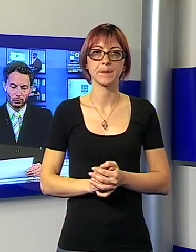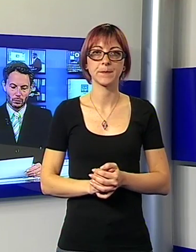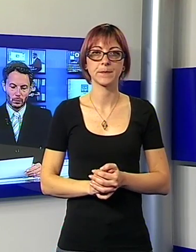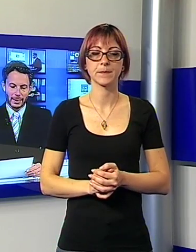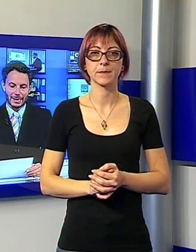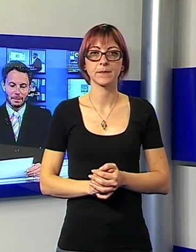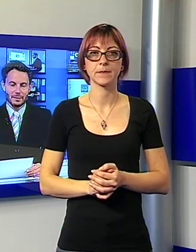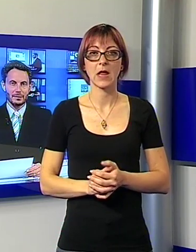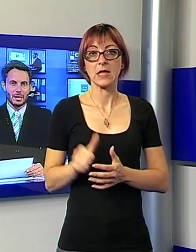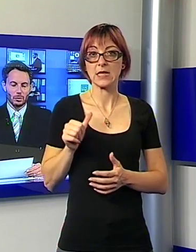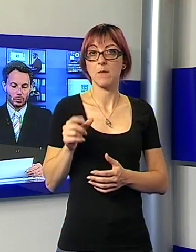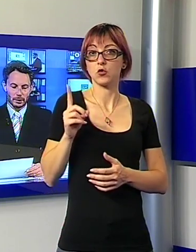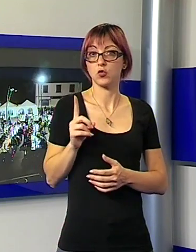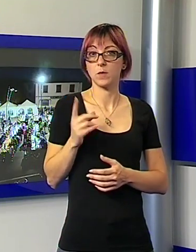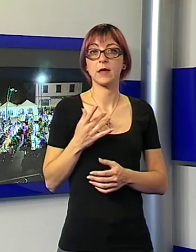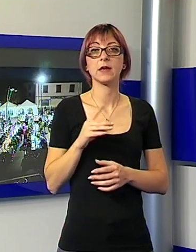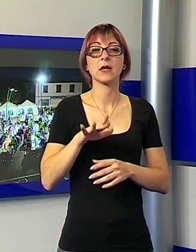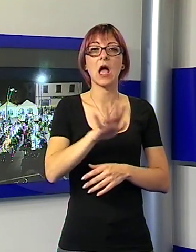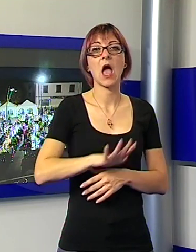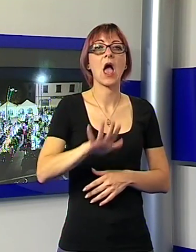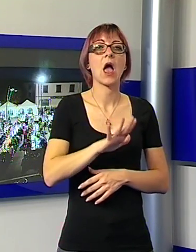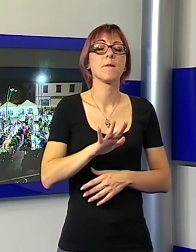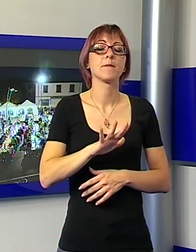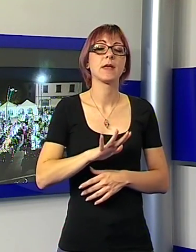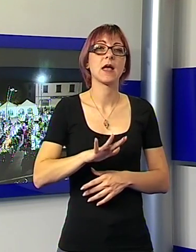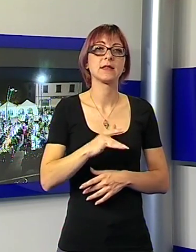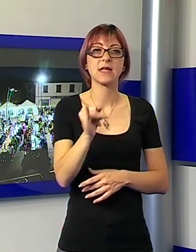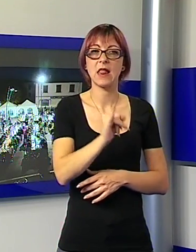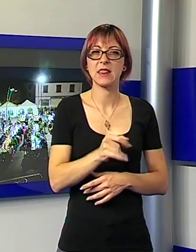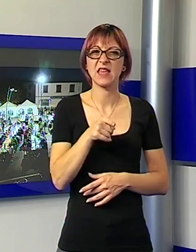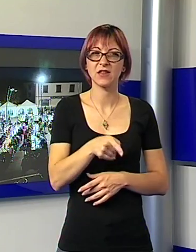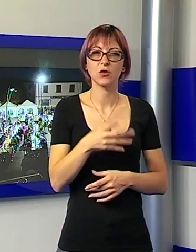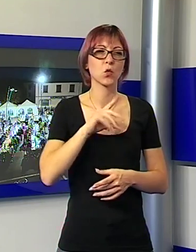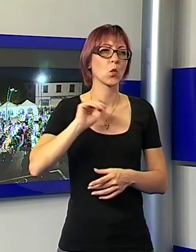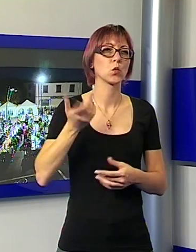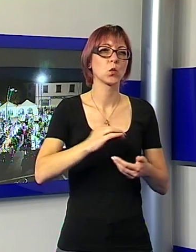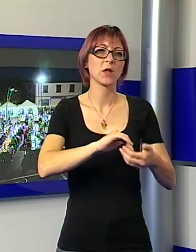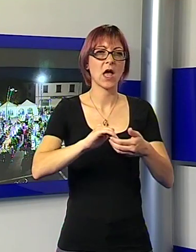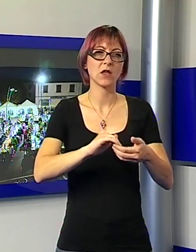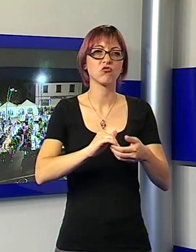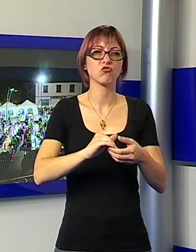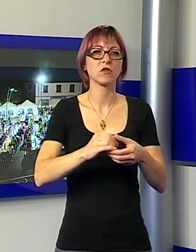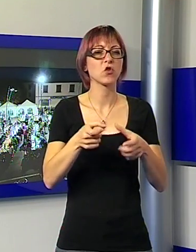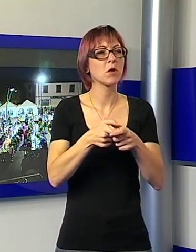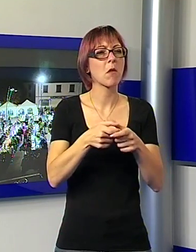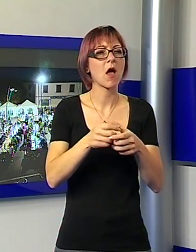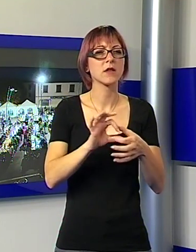scorso weekend a Piazza del Serchio coordinati dall'amministrazione comunale tutte le associazioni del Paese hanno collaborato per una cena